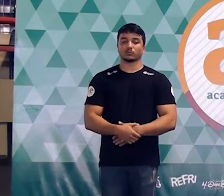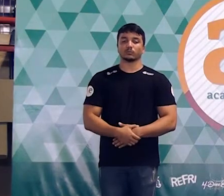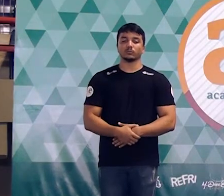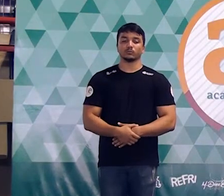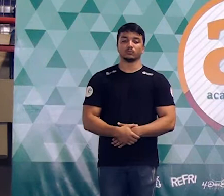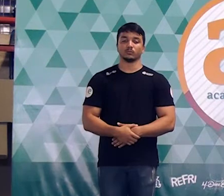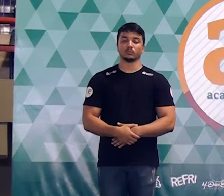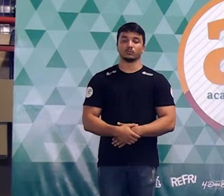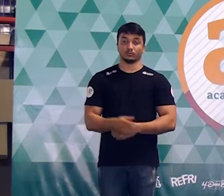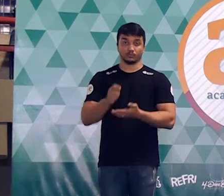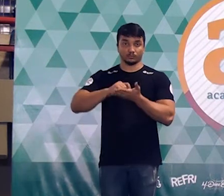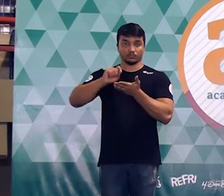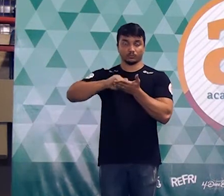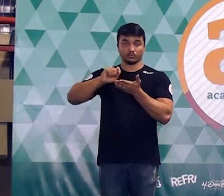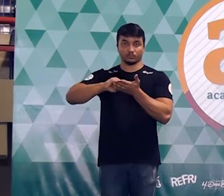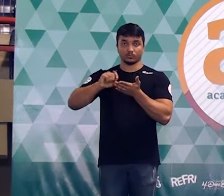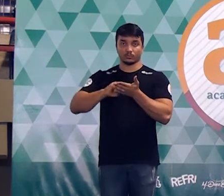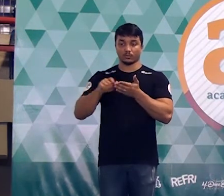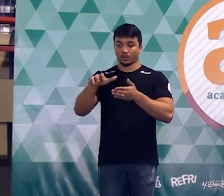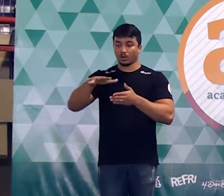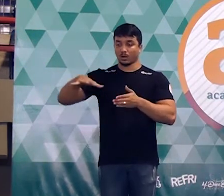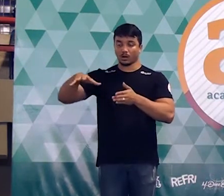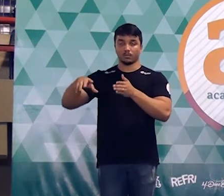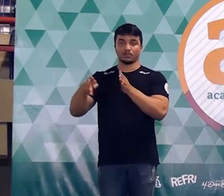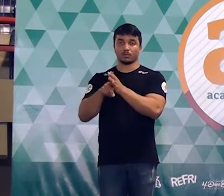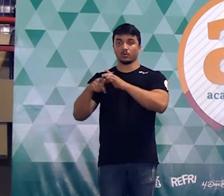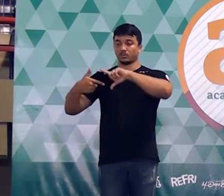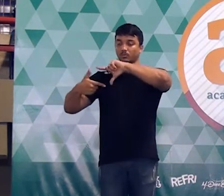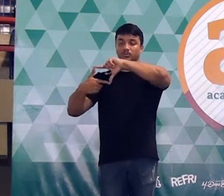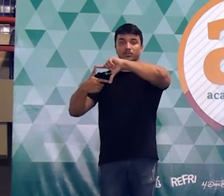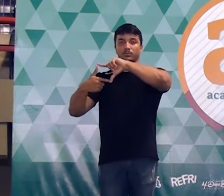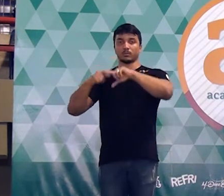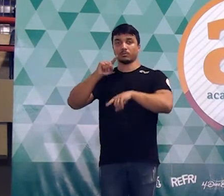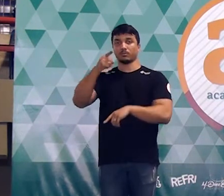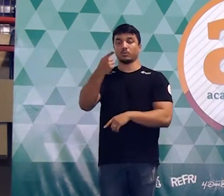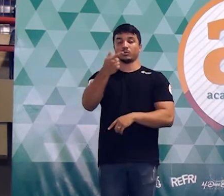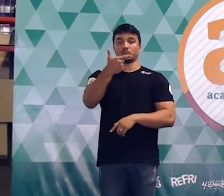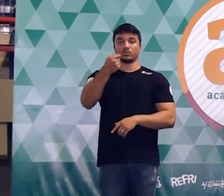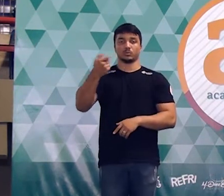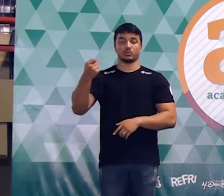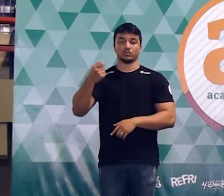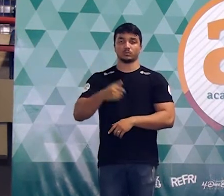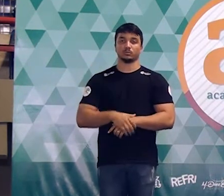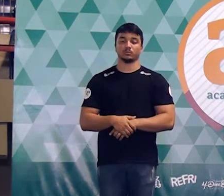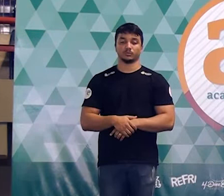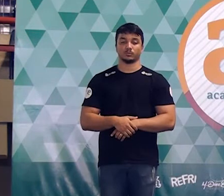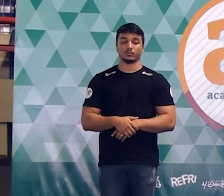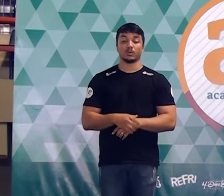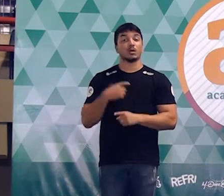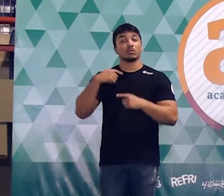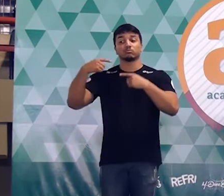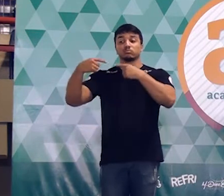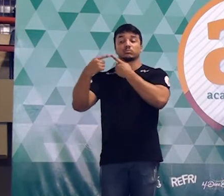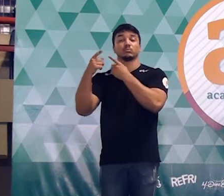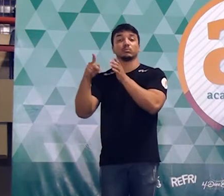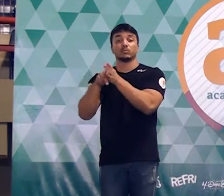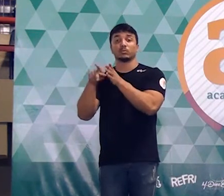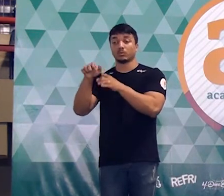Então, anotem aí, por favor, pessoal. A área do retângulo. 1.200. 50 vezes 24. Isso indica o quê?